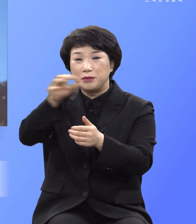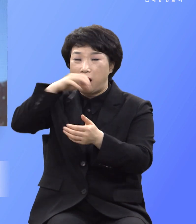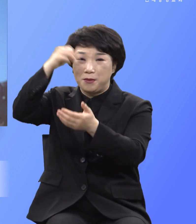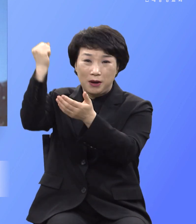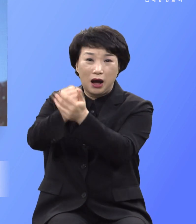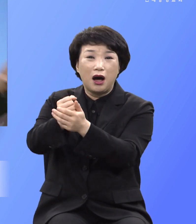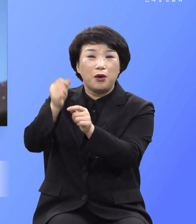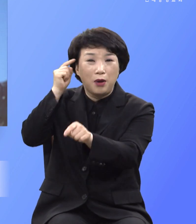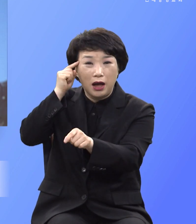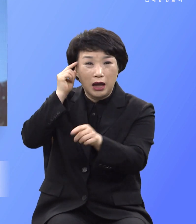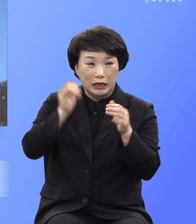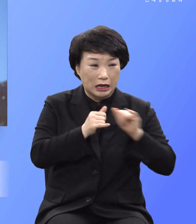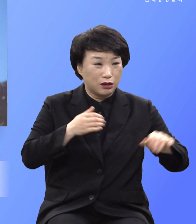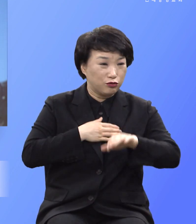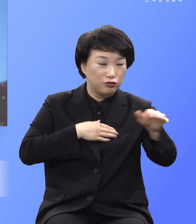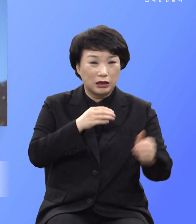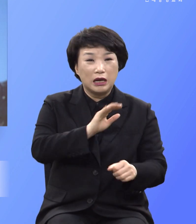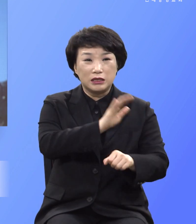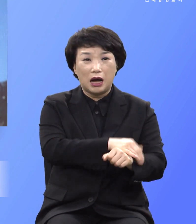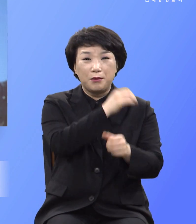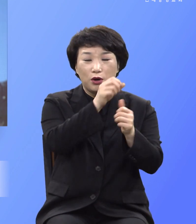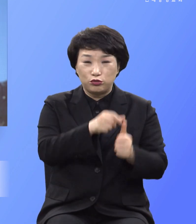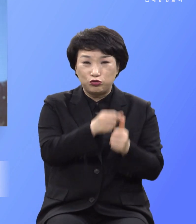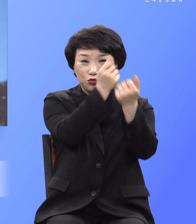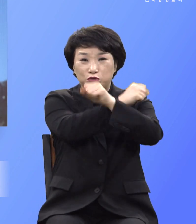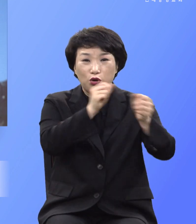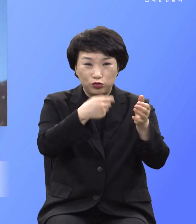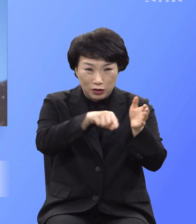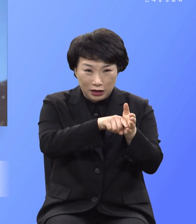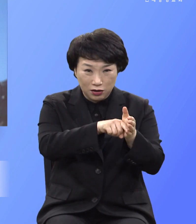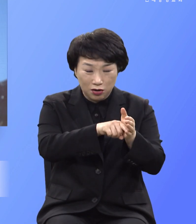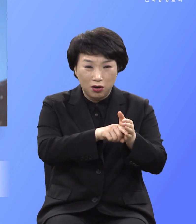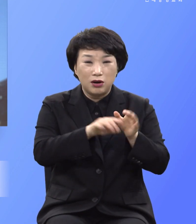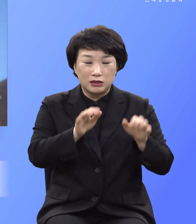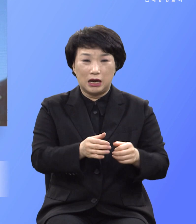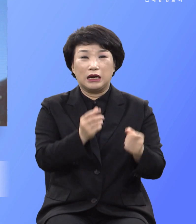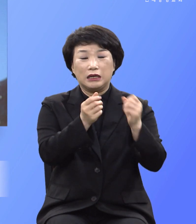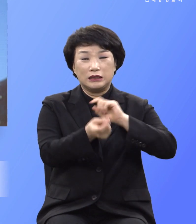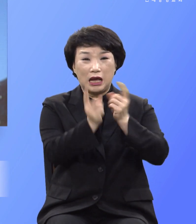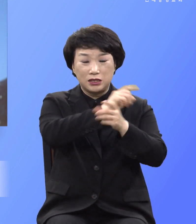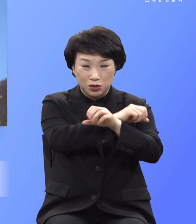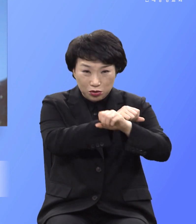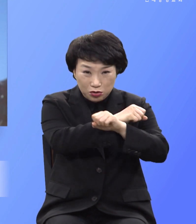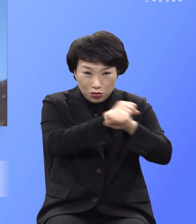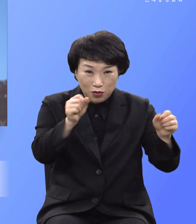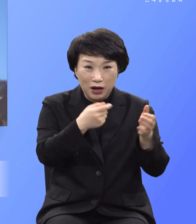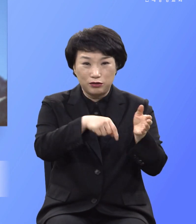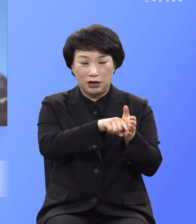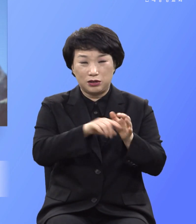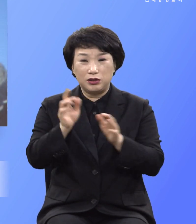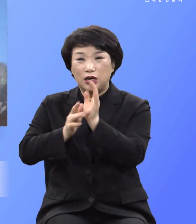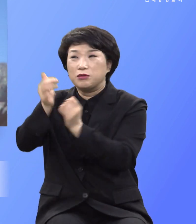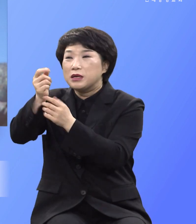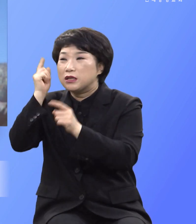허물을 구속하기 위하여 대속하기 위하여 그가 상하물의 죄악을 대속하기 위해서